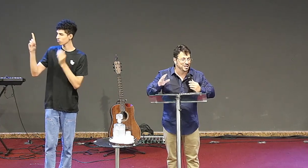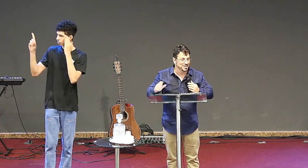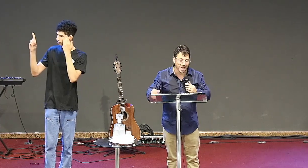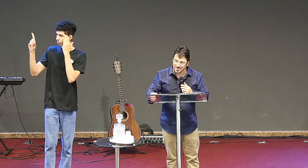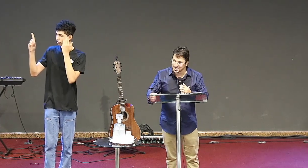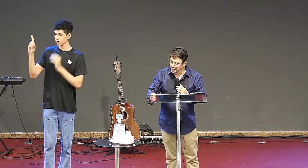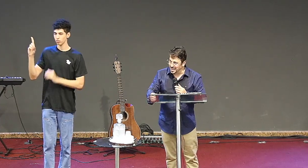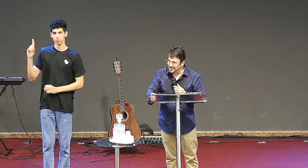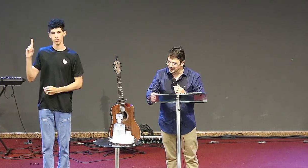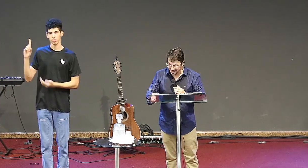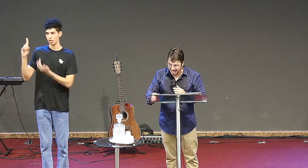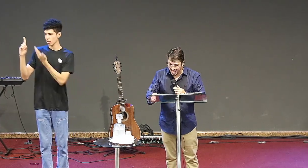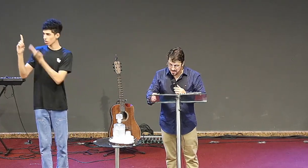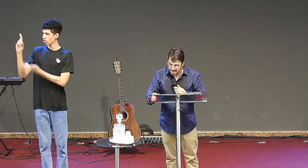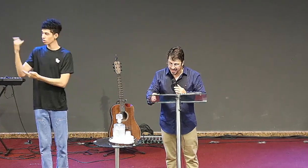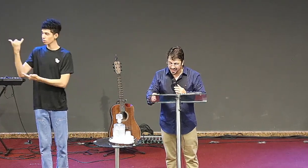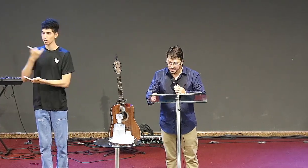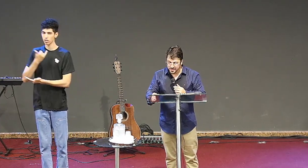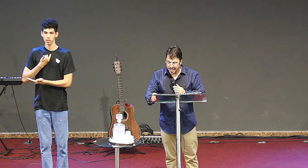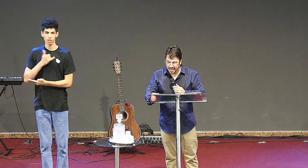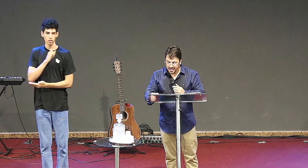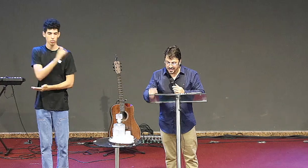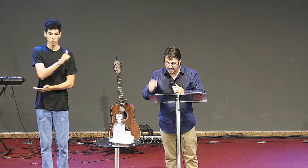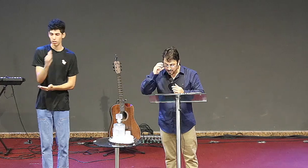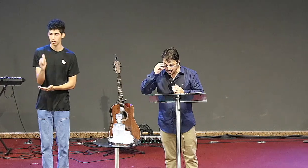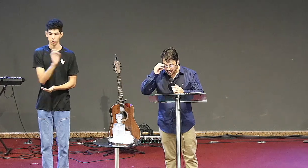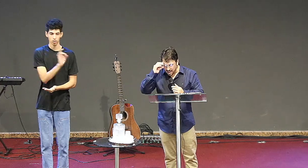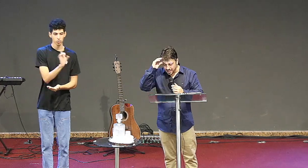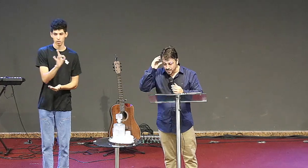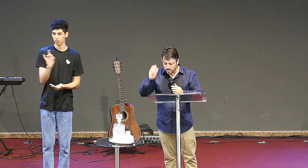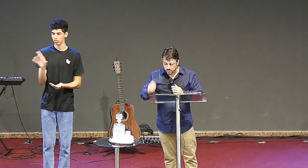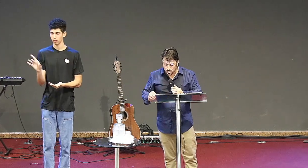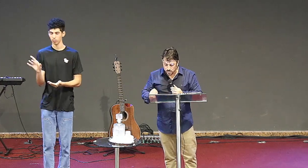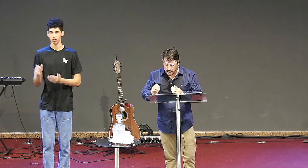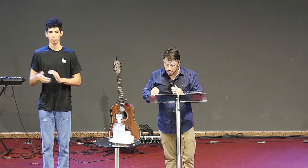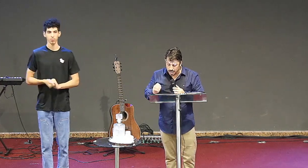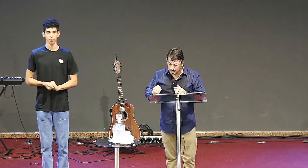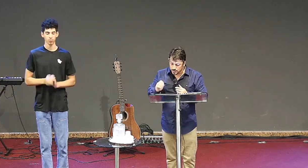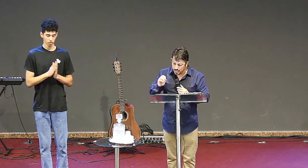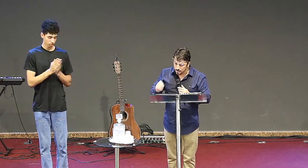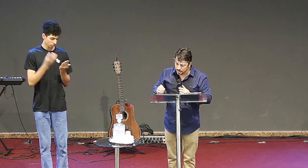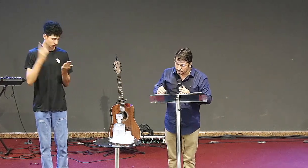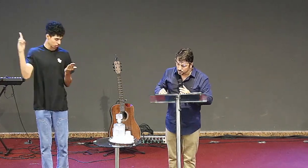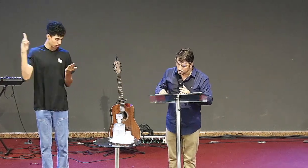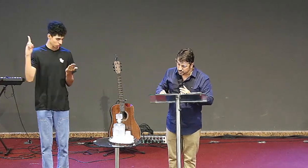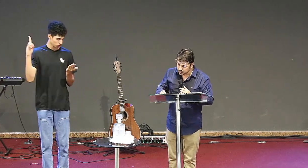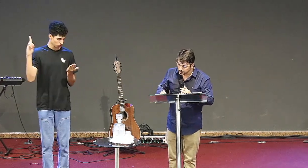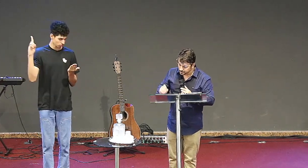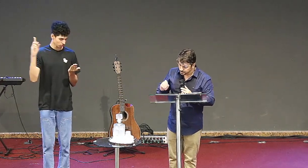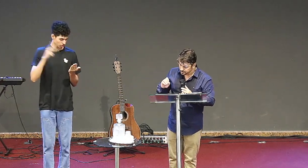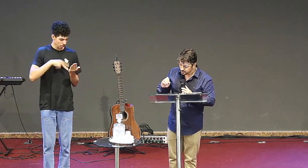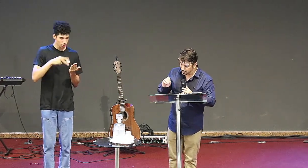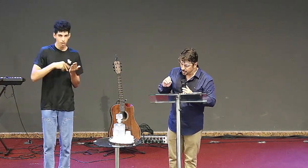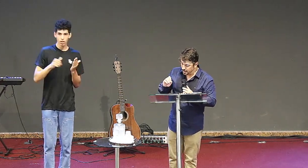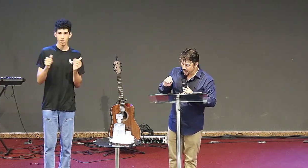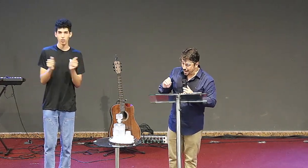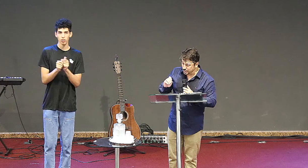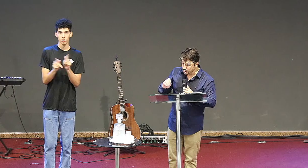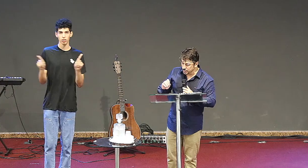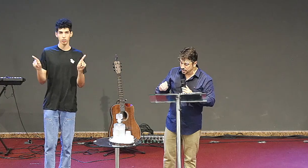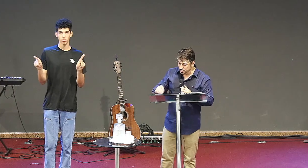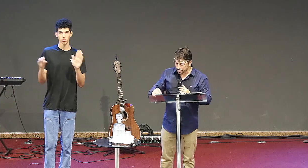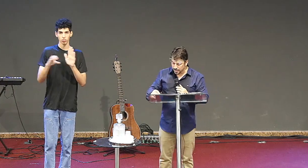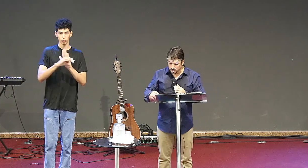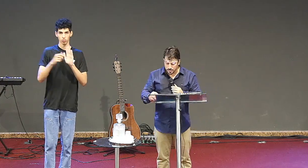Deus já está nos dizendo. Amém. Lemos assim a palavra do Senhor em Apocalipse, capítulo 2. A